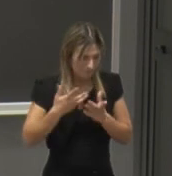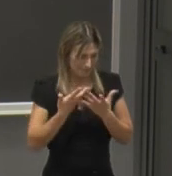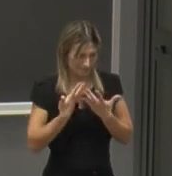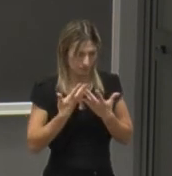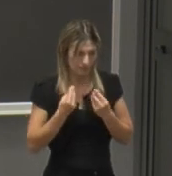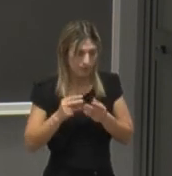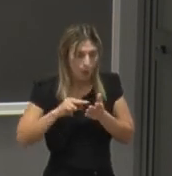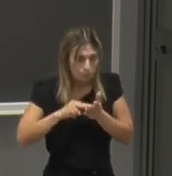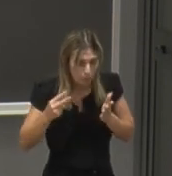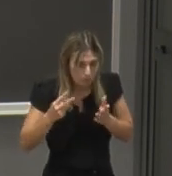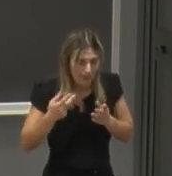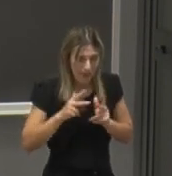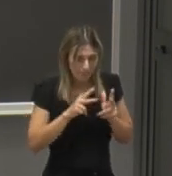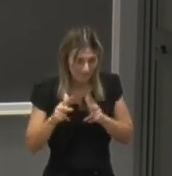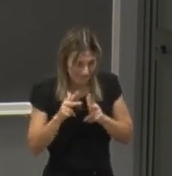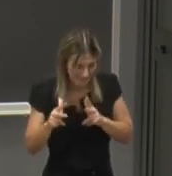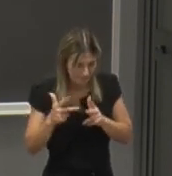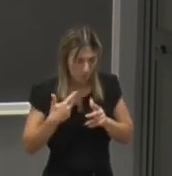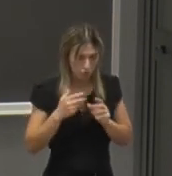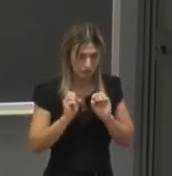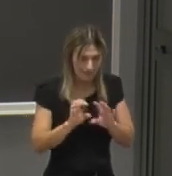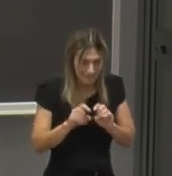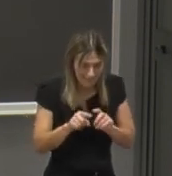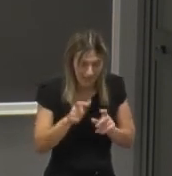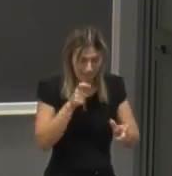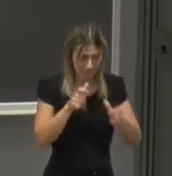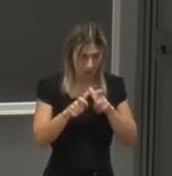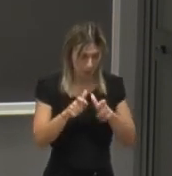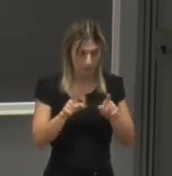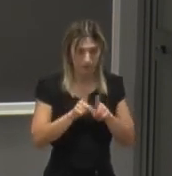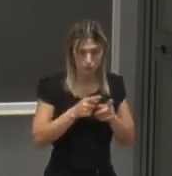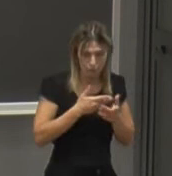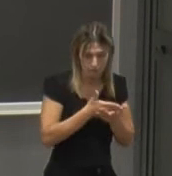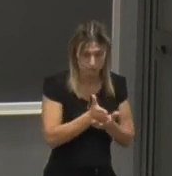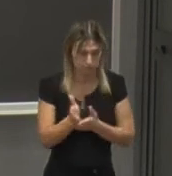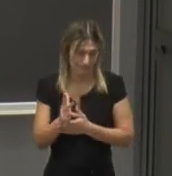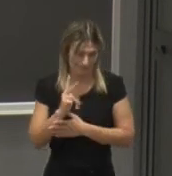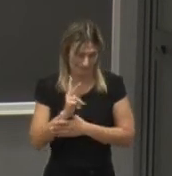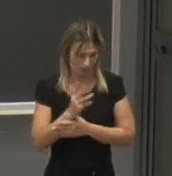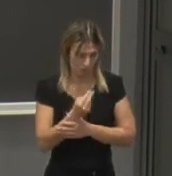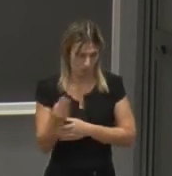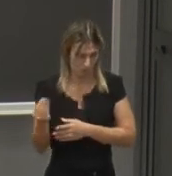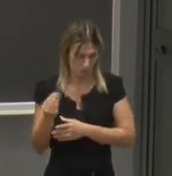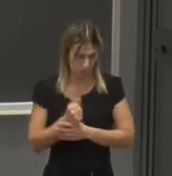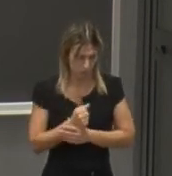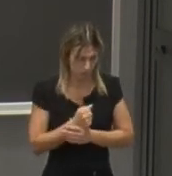problemi di traffico e trasporto di dati e comunicazione quindi un ampio spettro di